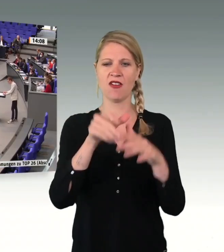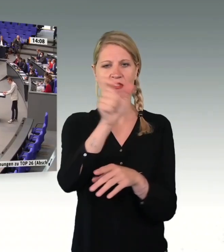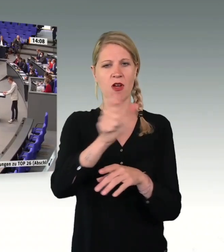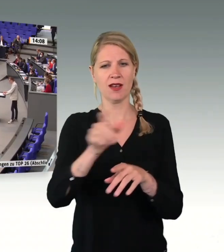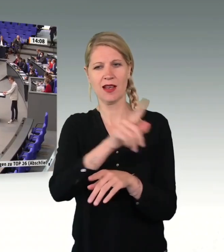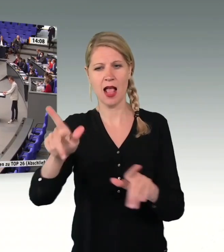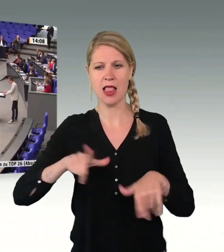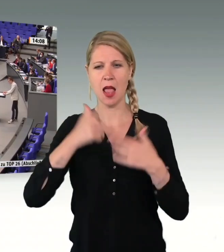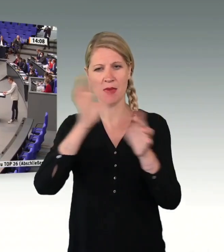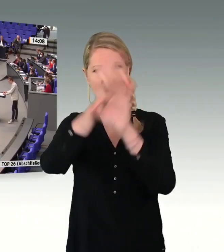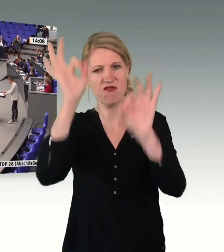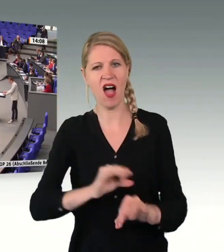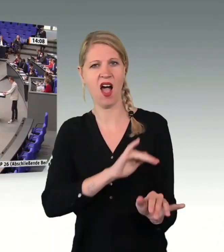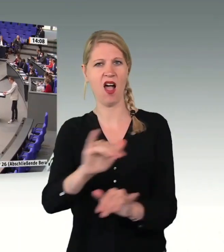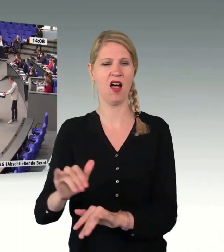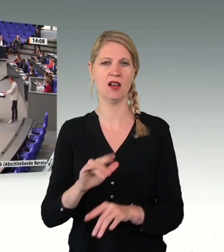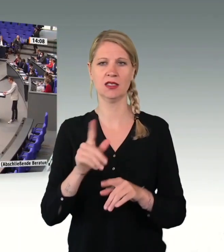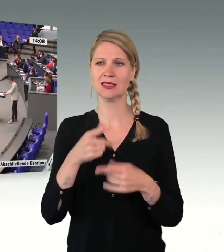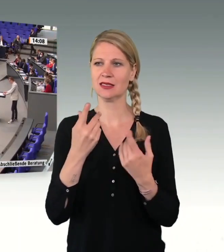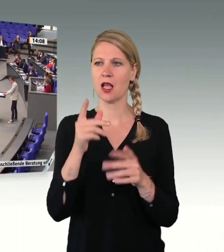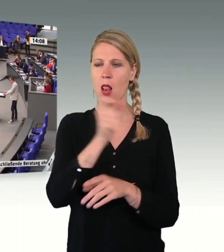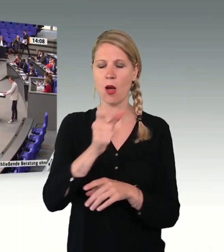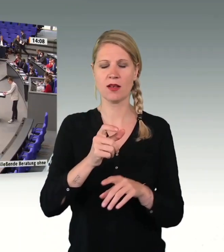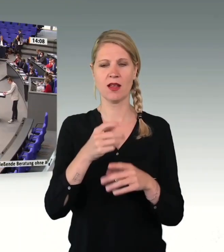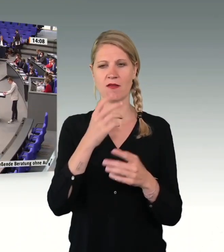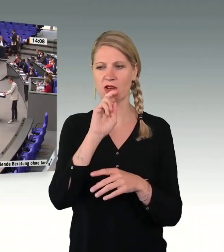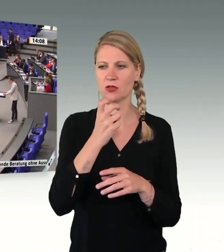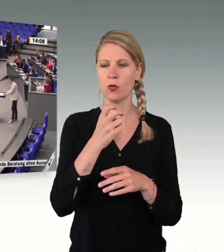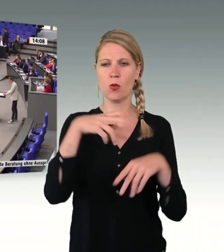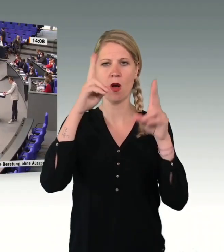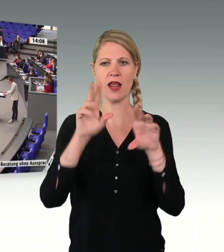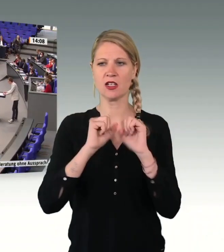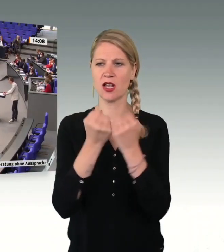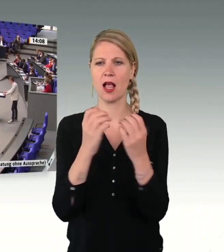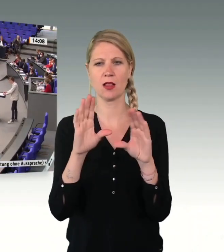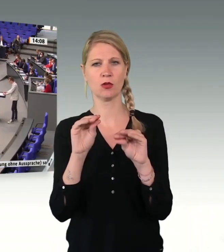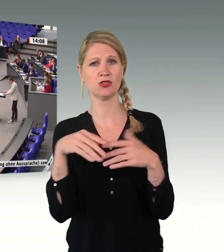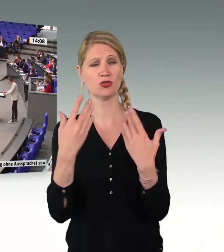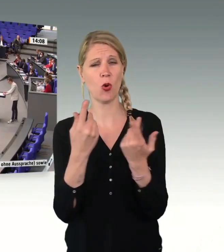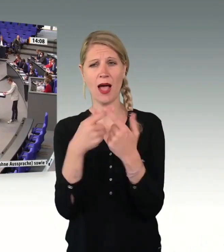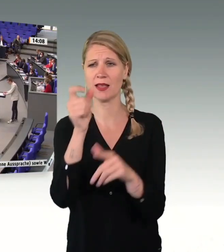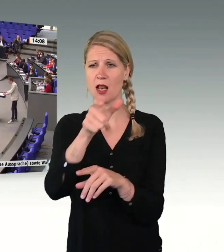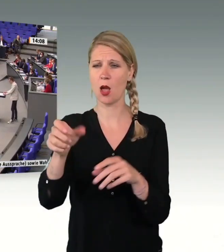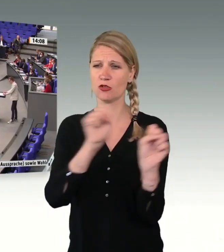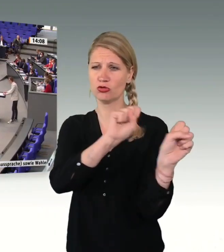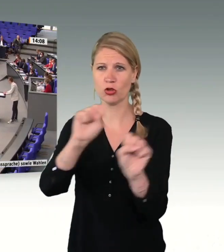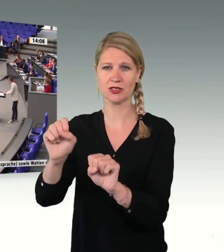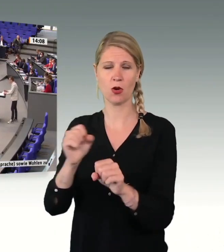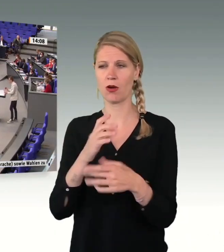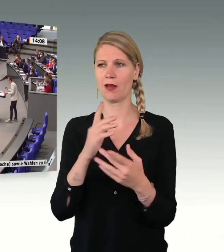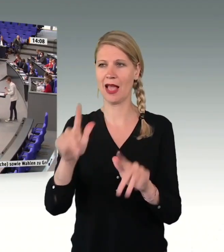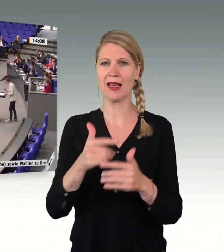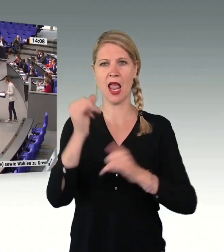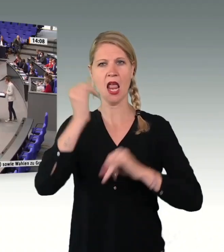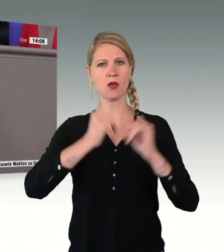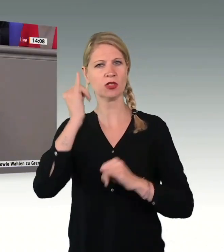Organisationen gibt, die den Rechtsstaat nutzen, um Menschen zu schützen, die Gerichte entscheiden lassen. Das ist doch keine Industrie, das ist vor